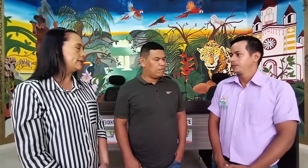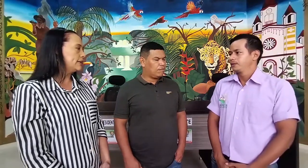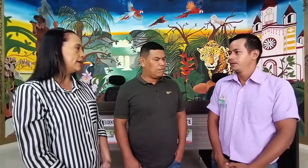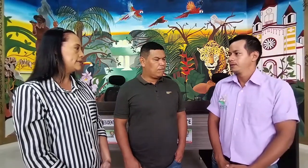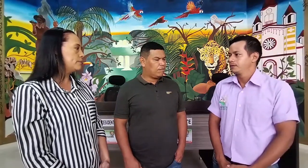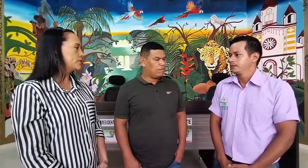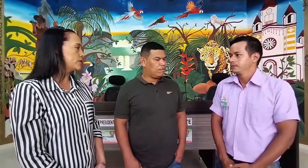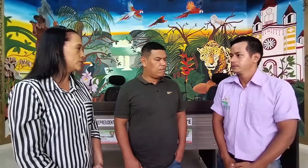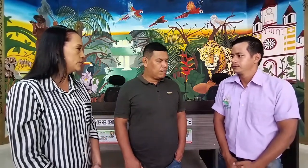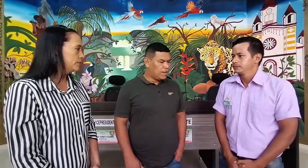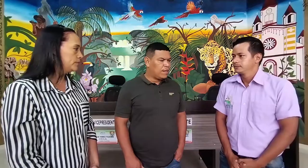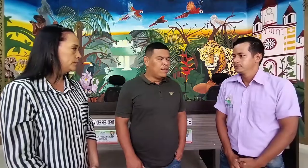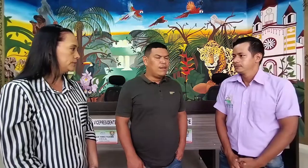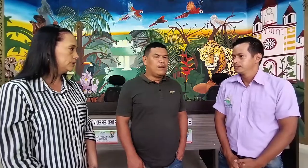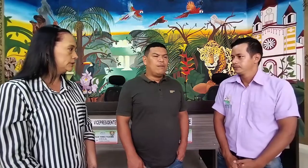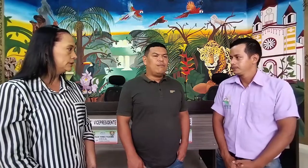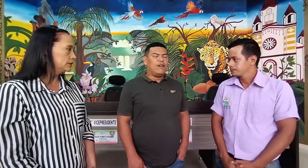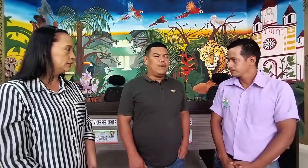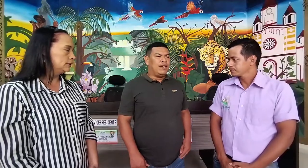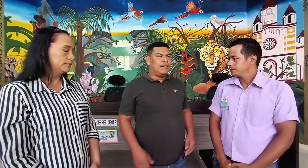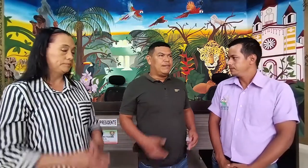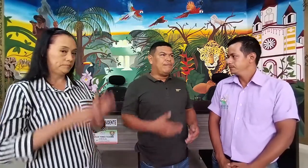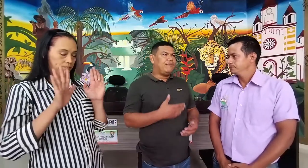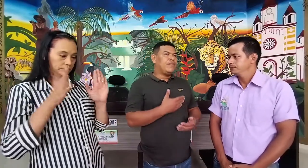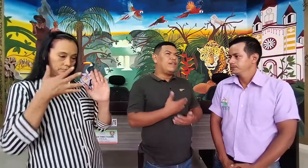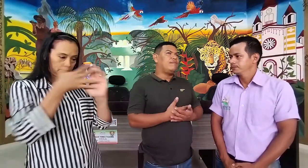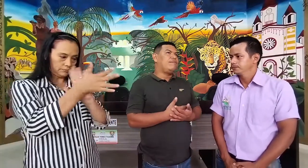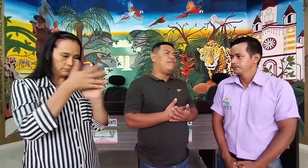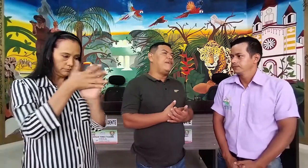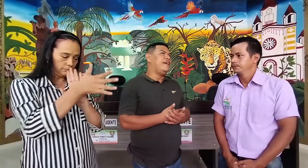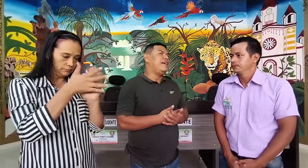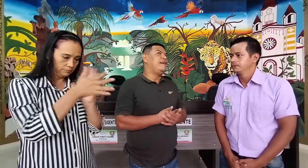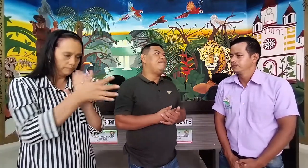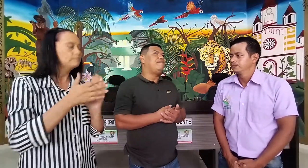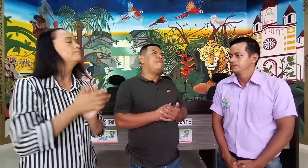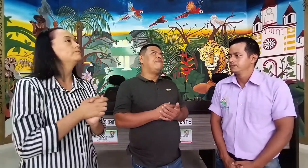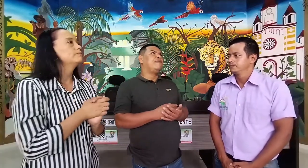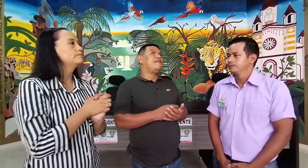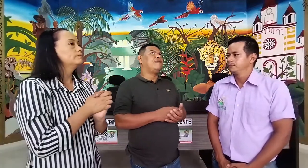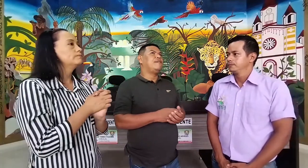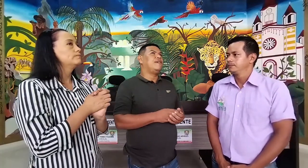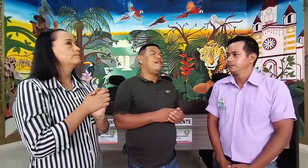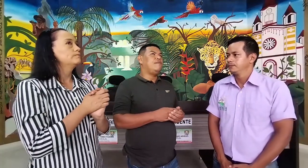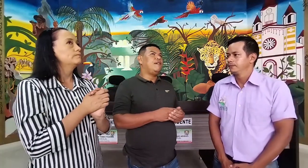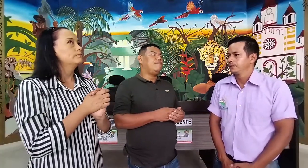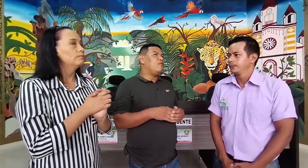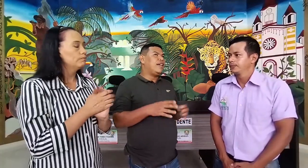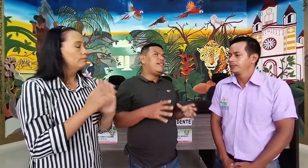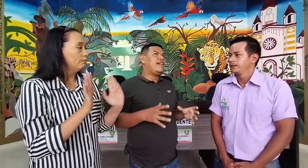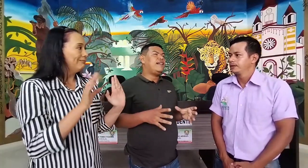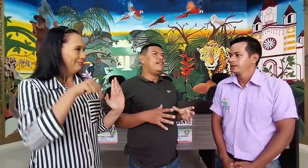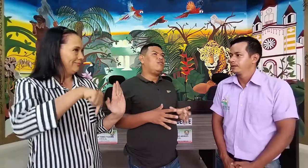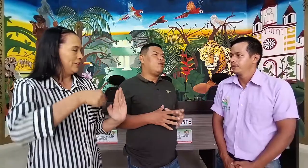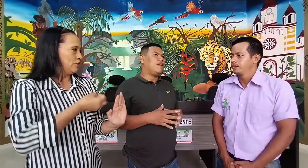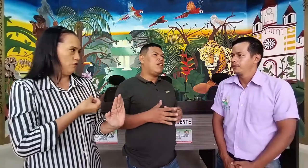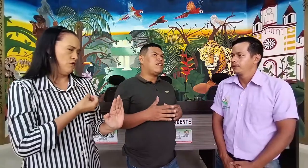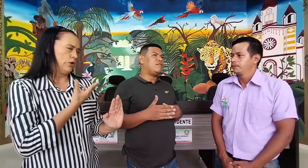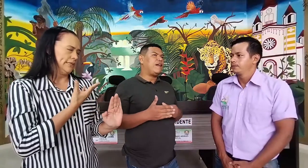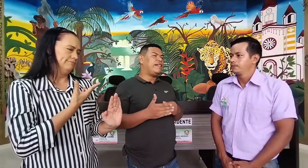ese proceso? Bueno, mire, en Florencia todavía nos hace falta